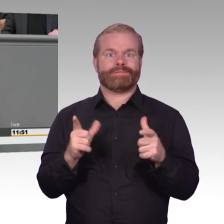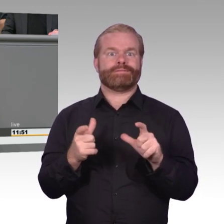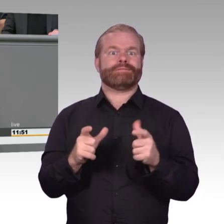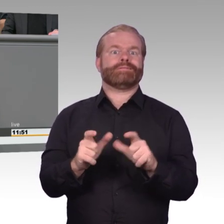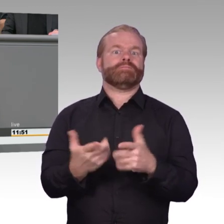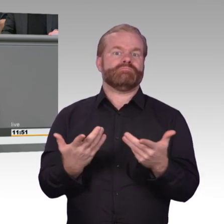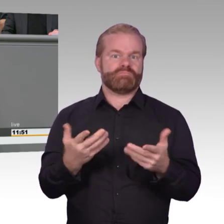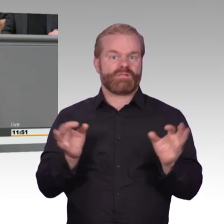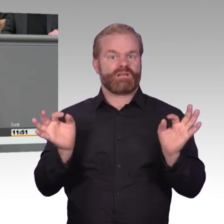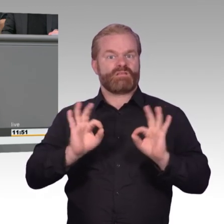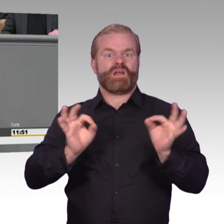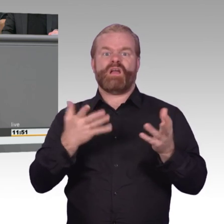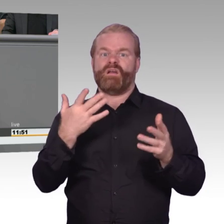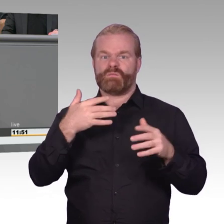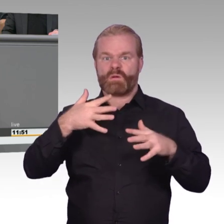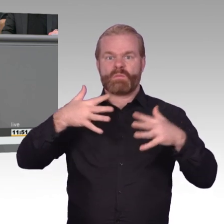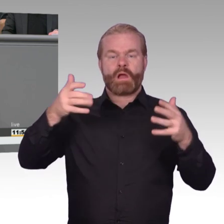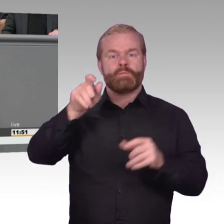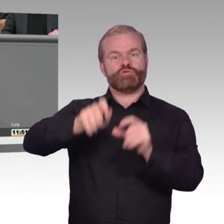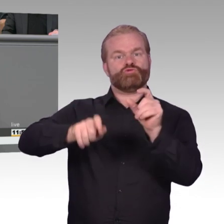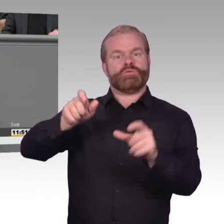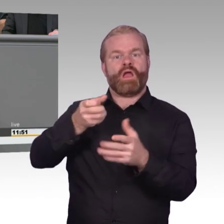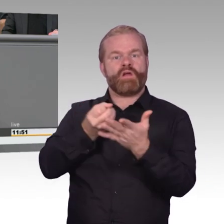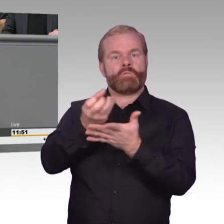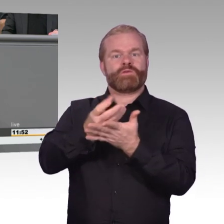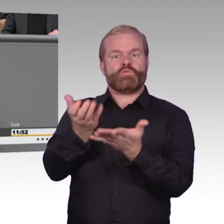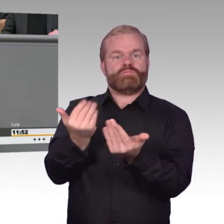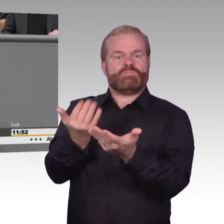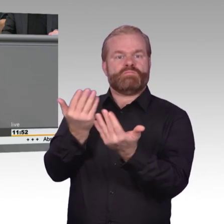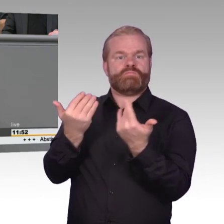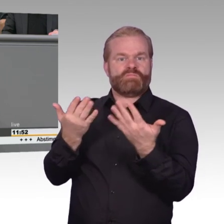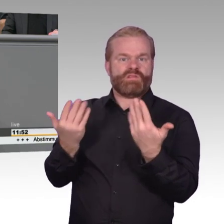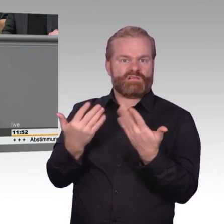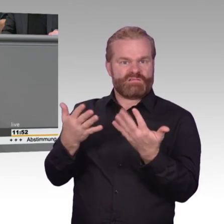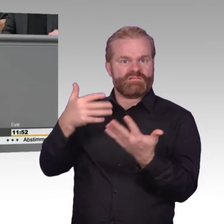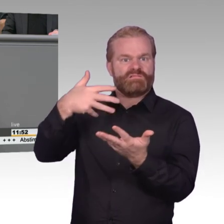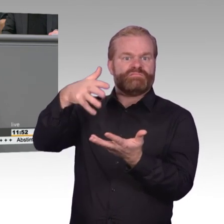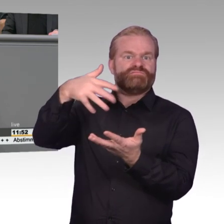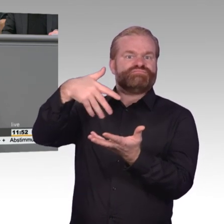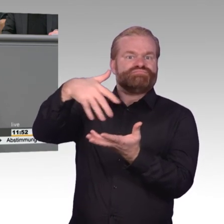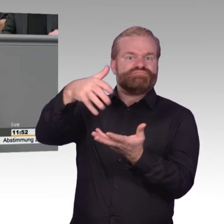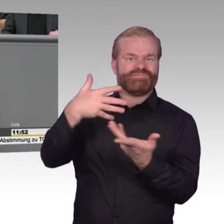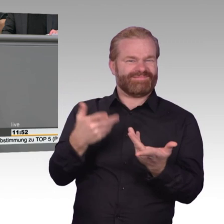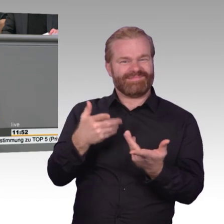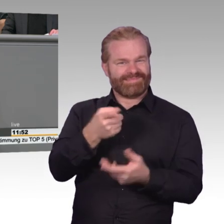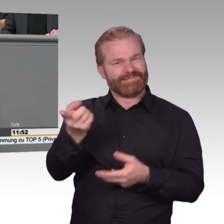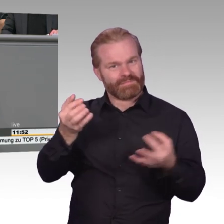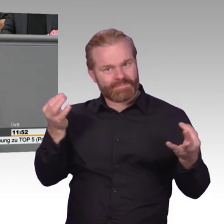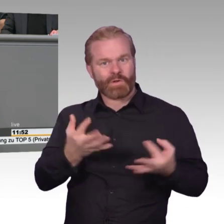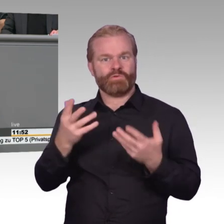immer wir online erledigen, ob wir was suchen, kaufen oder ob wir Serien schauen, wir hinterlassen Spuren im Netz. Privatsphäre ade.